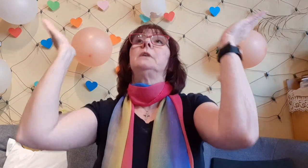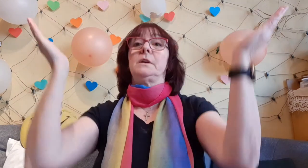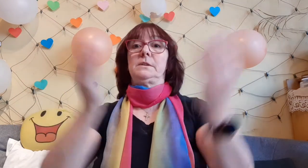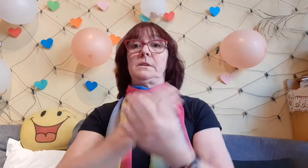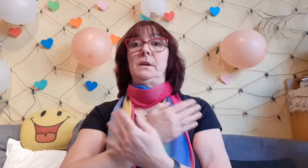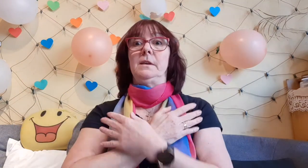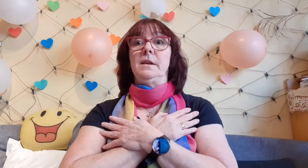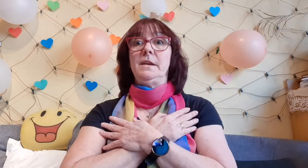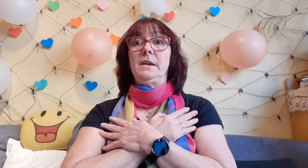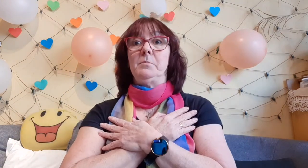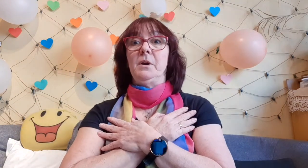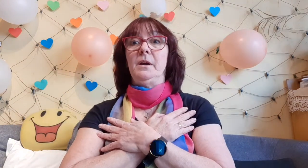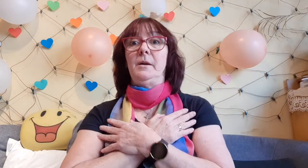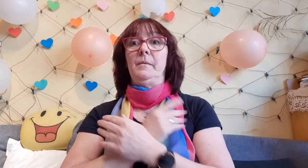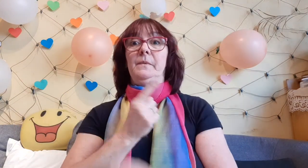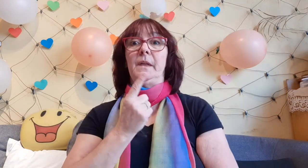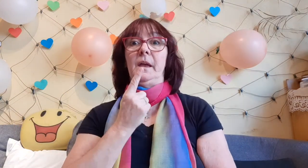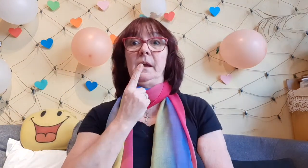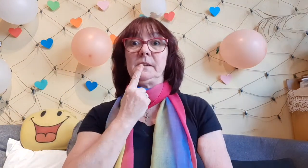Liebe erzählt.